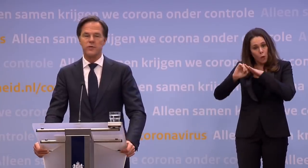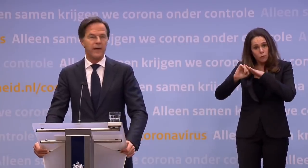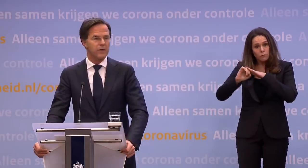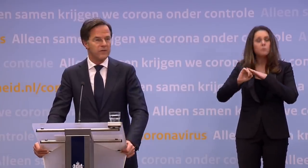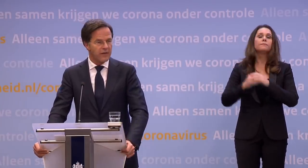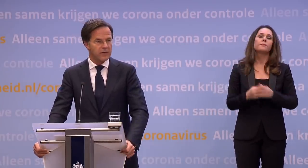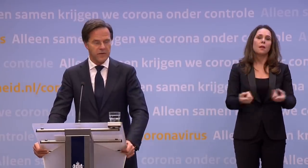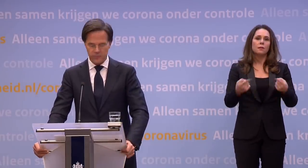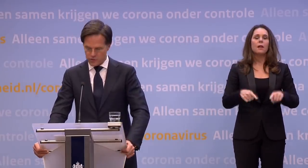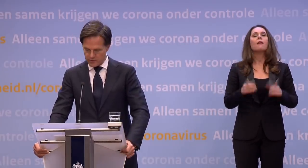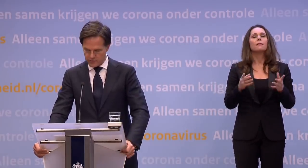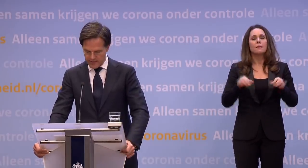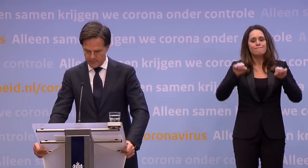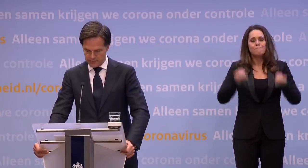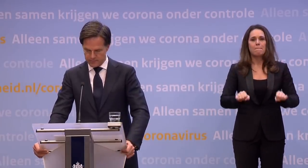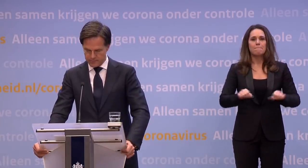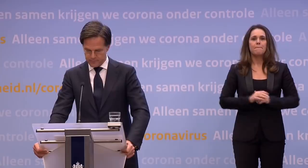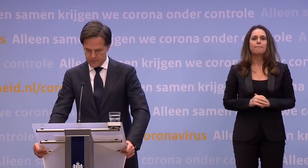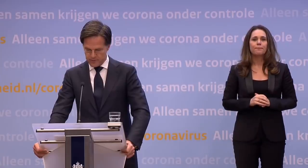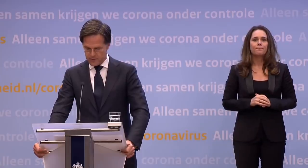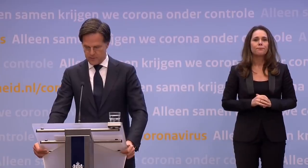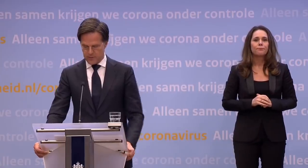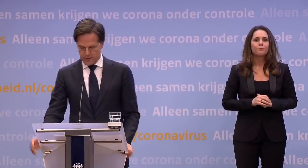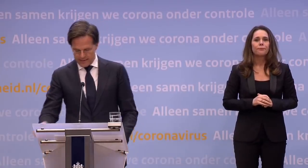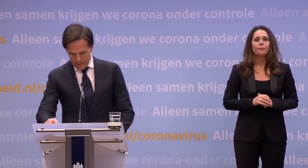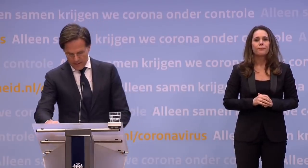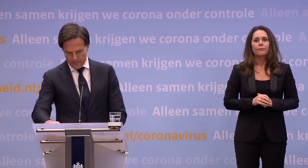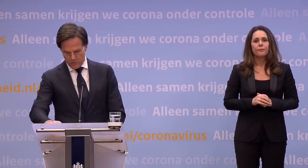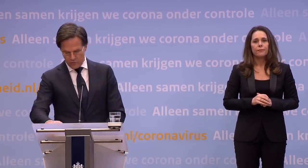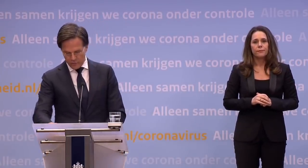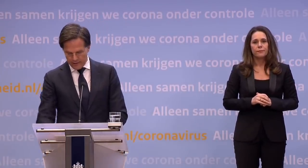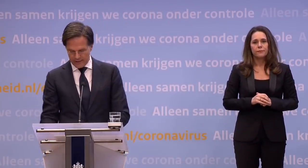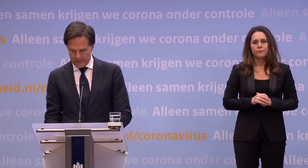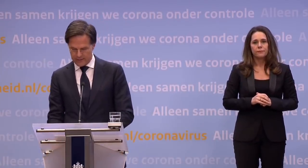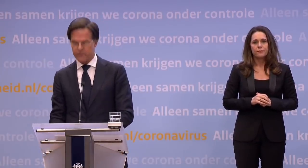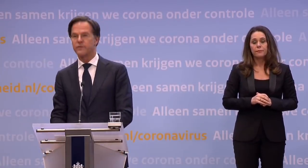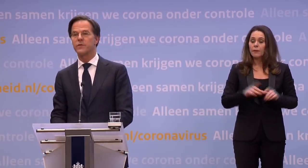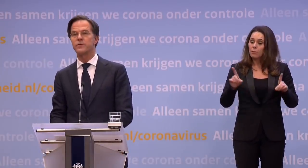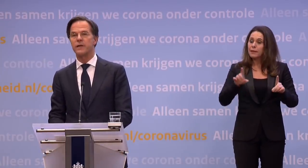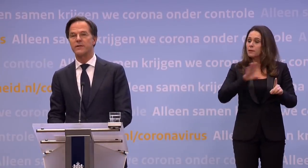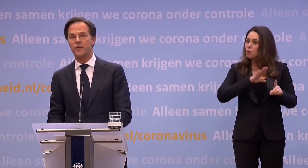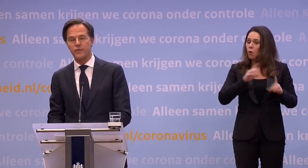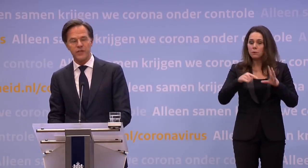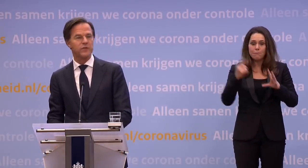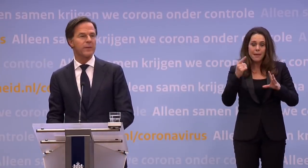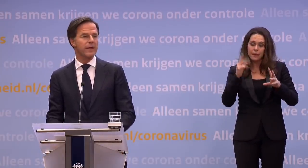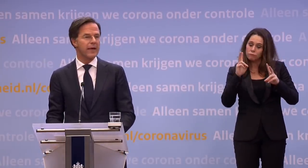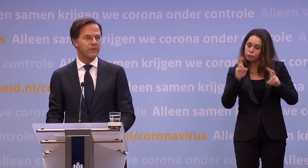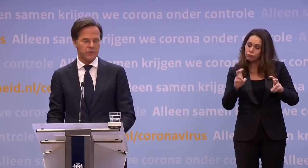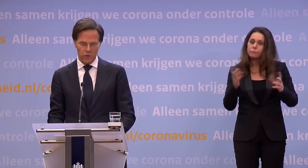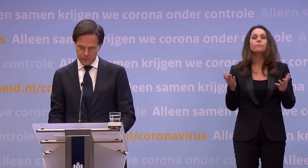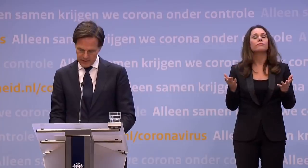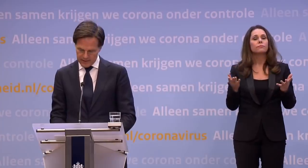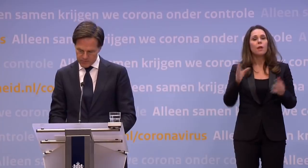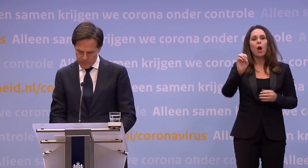dan pas zullen wij een definitief besluit nemen. En daarbij hebben we natuurlijk ook verder gekeken. Want het advies wat we hebben